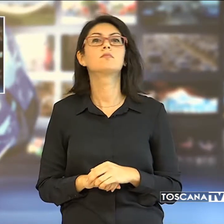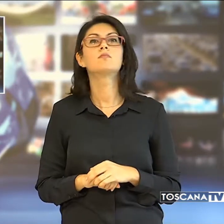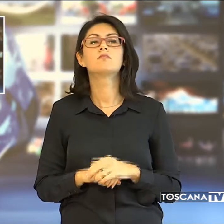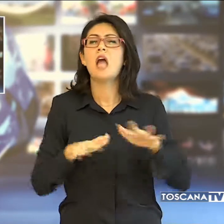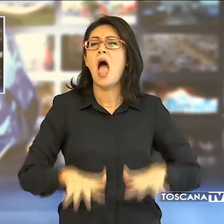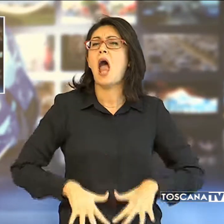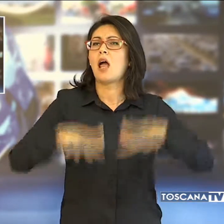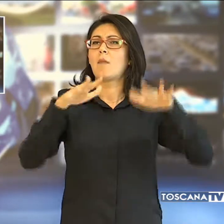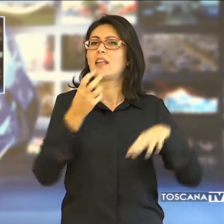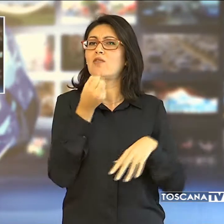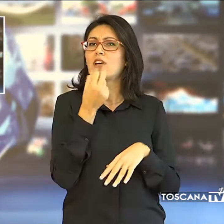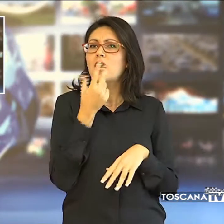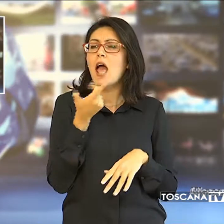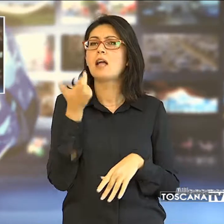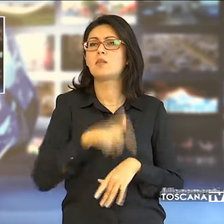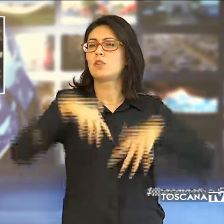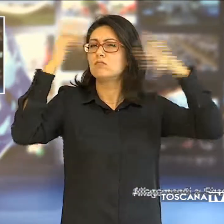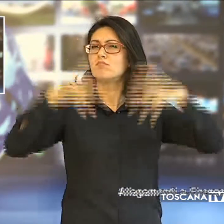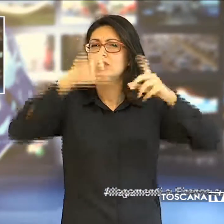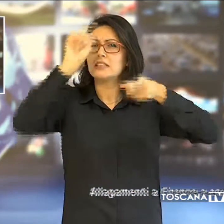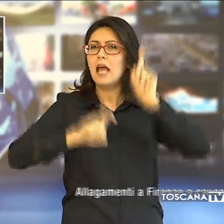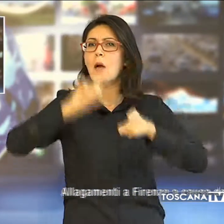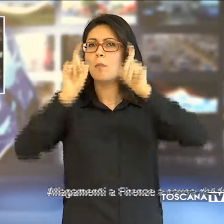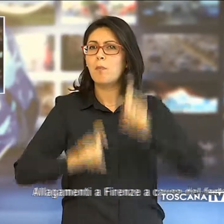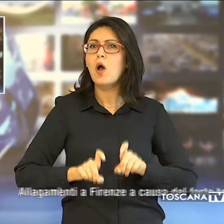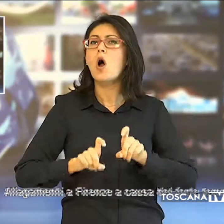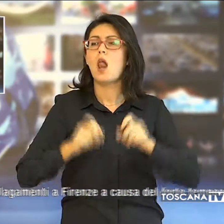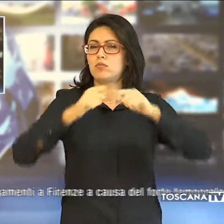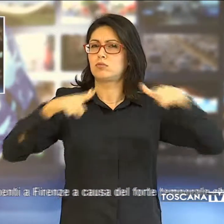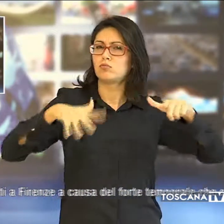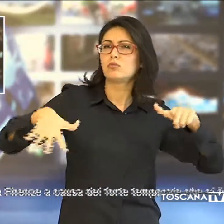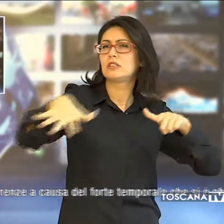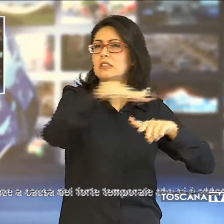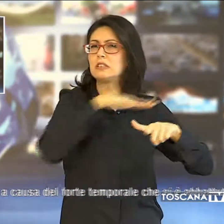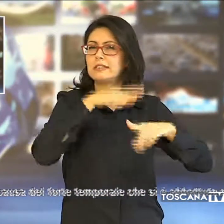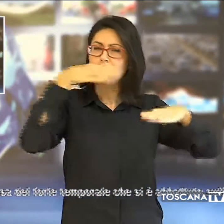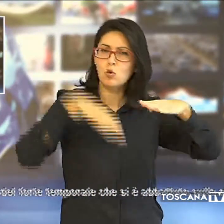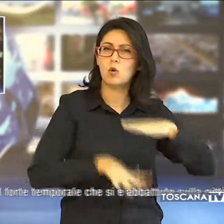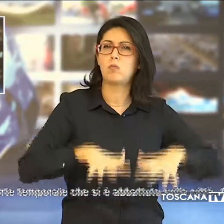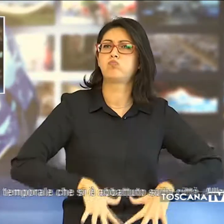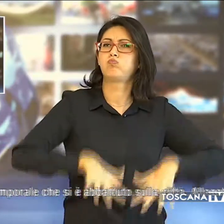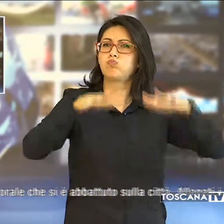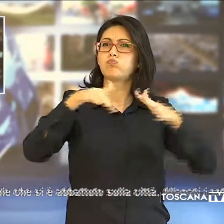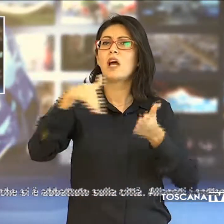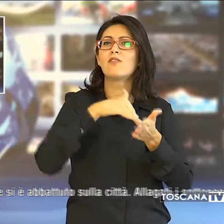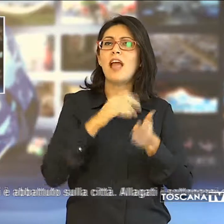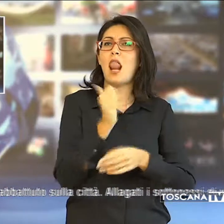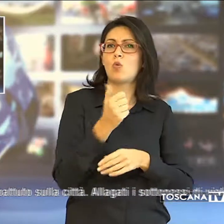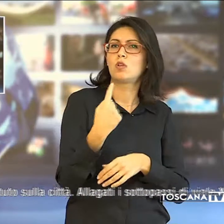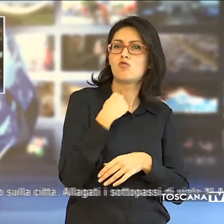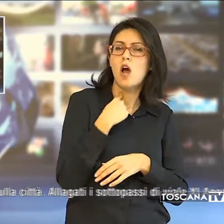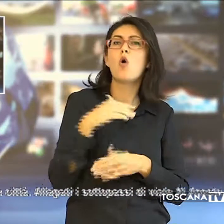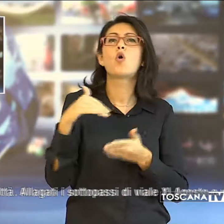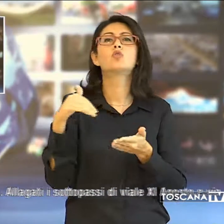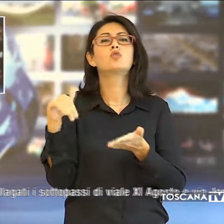Allagamenti a Firenze a causa del forte temporale che si è abbattuto sulla città, lagati sottopassi di Viale 11 Agosto e Via